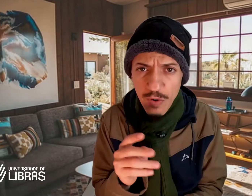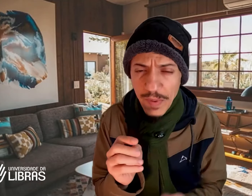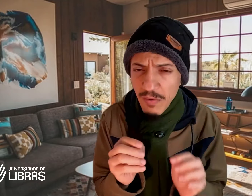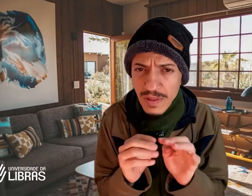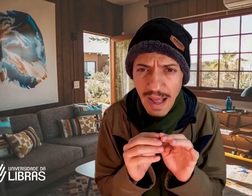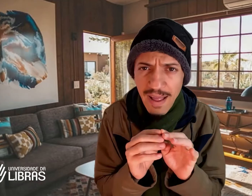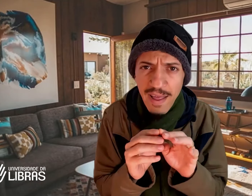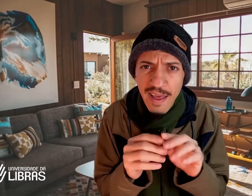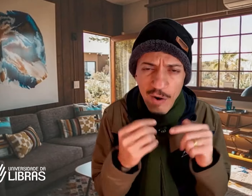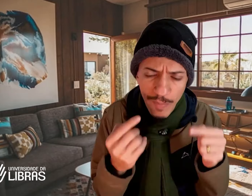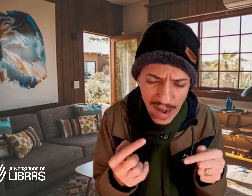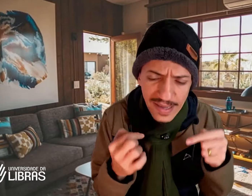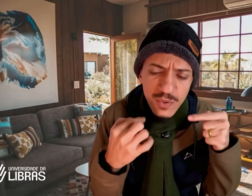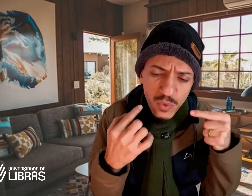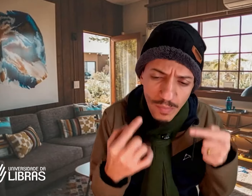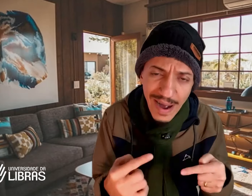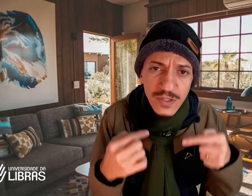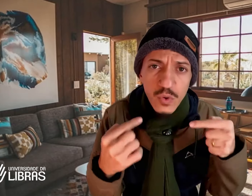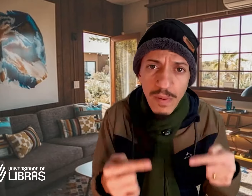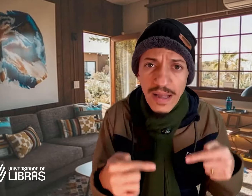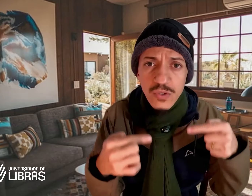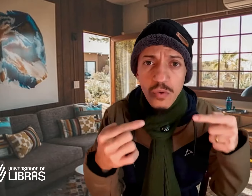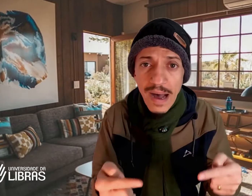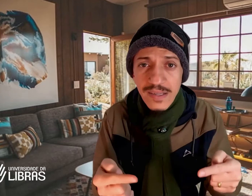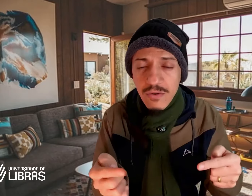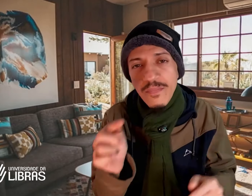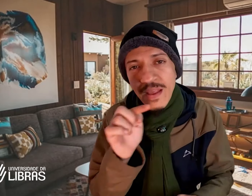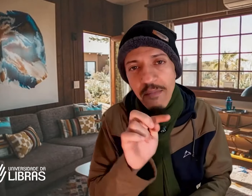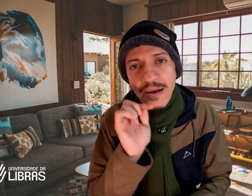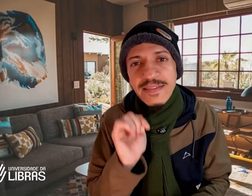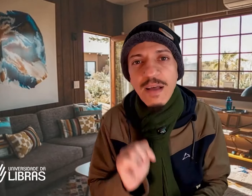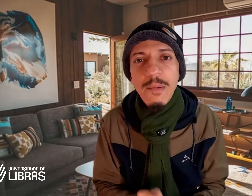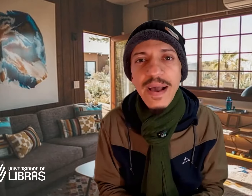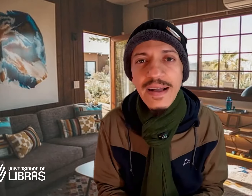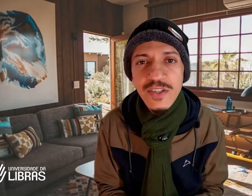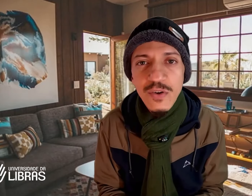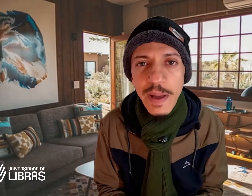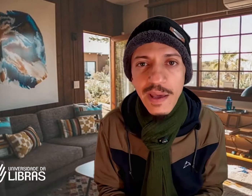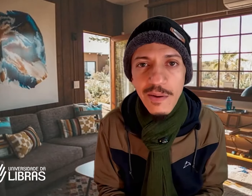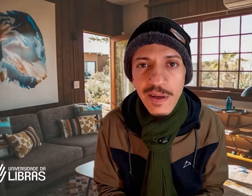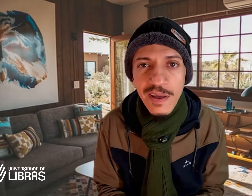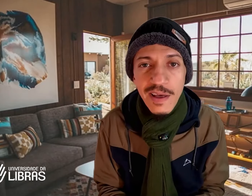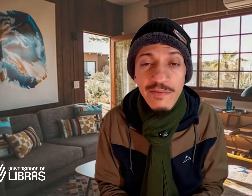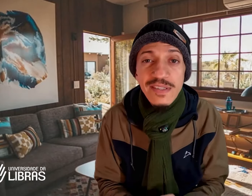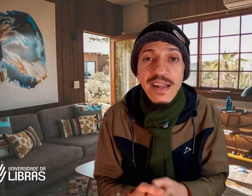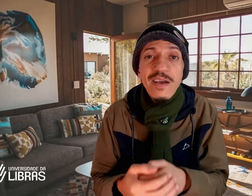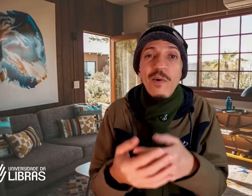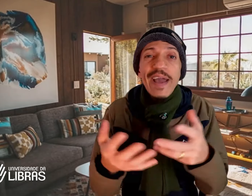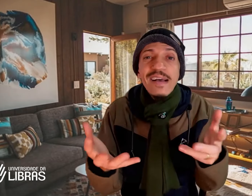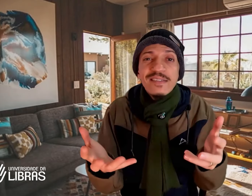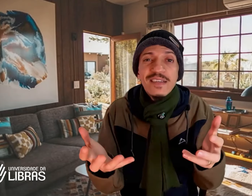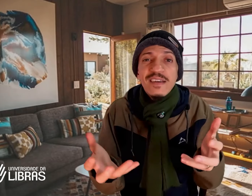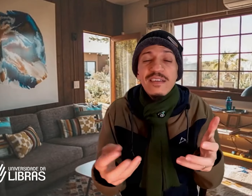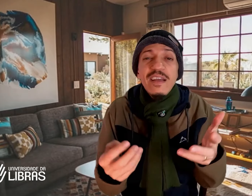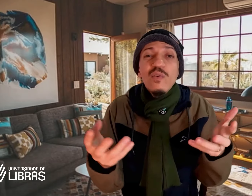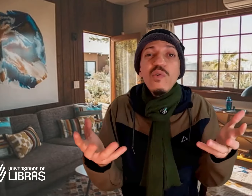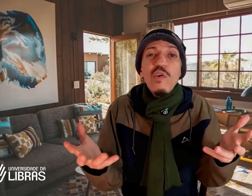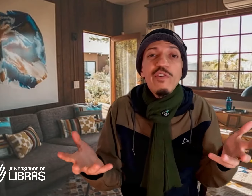perguntar é o básico do básico do básico do básico, mas tem uma pegadinha no meio. Você nem conhece, nem nunca ouviu